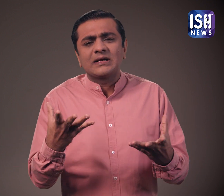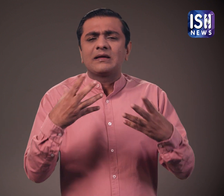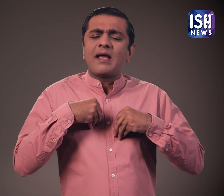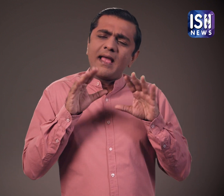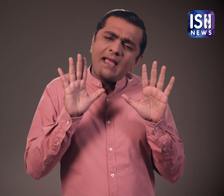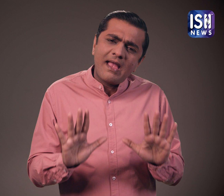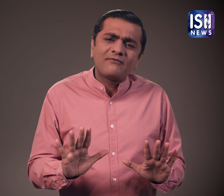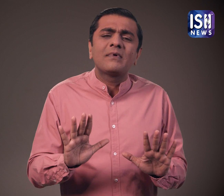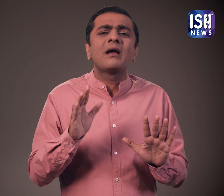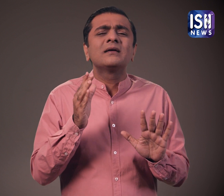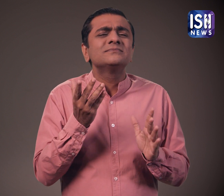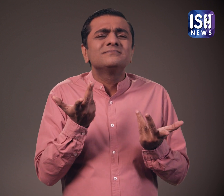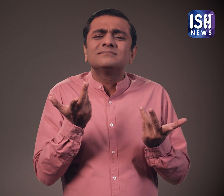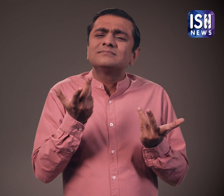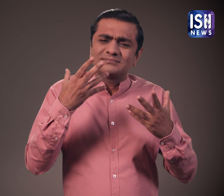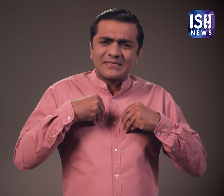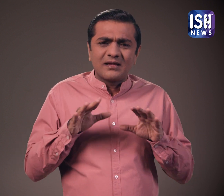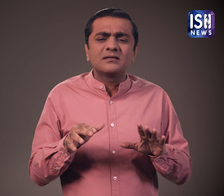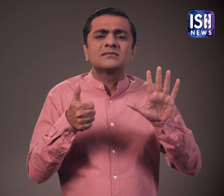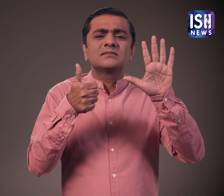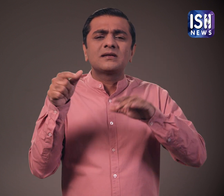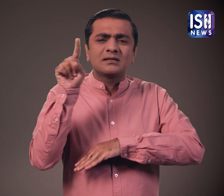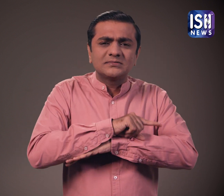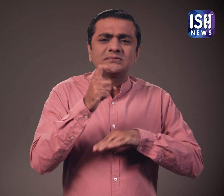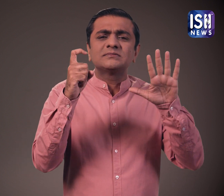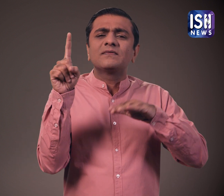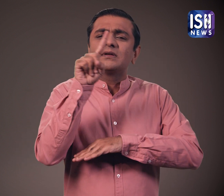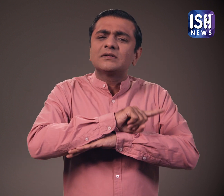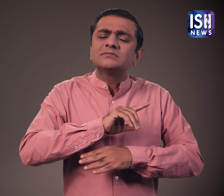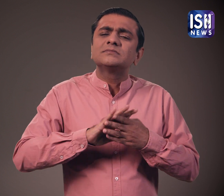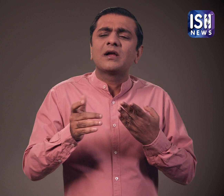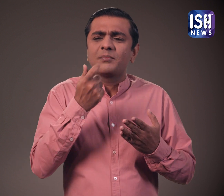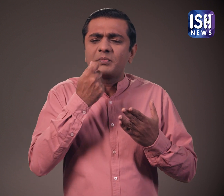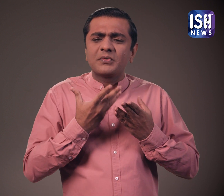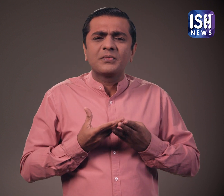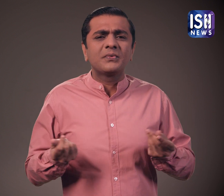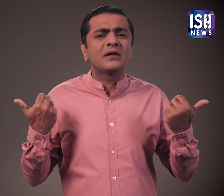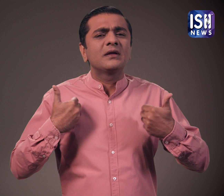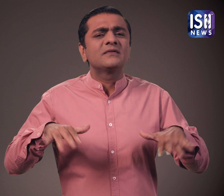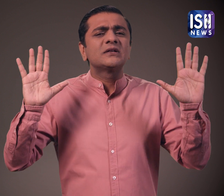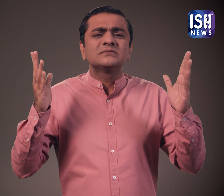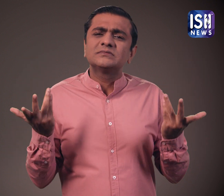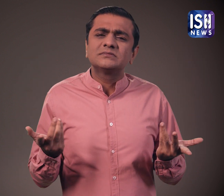है एक बार जब कोई वेक्ति संक्रमित हो जाता है तो वो 6-7 दिन में दवा से ठीक हो जाता है